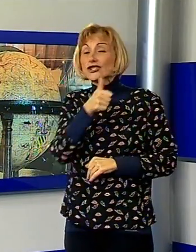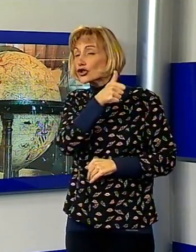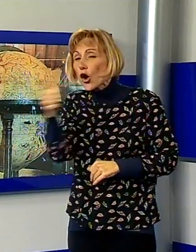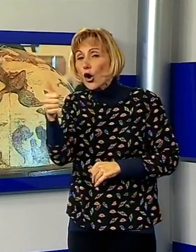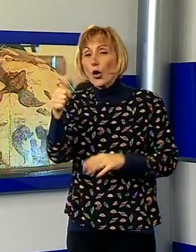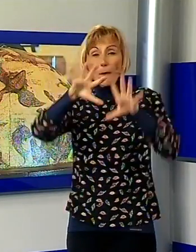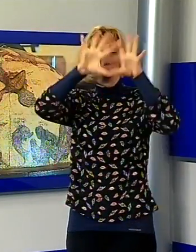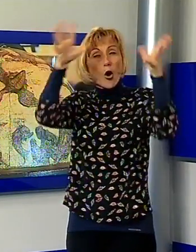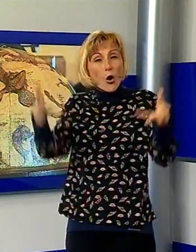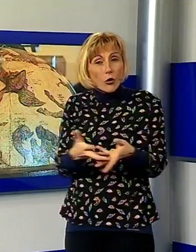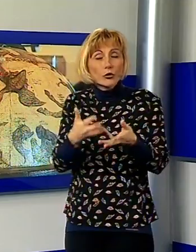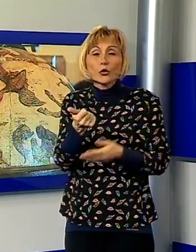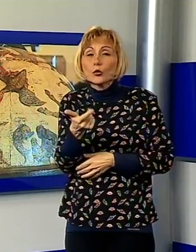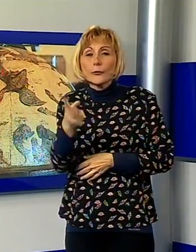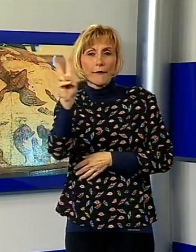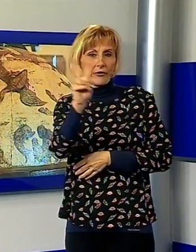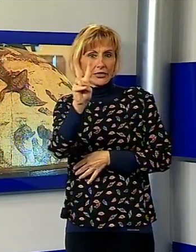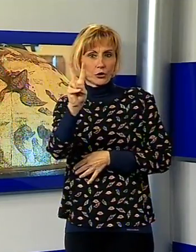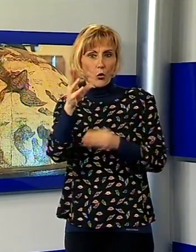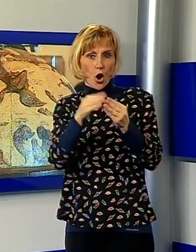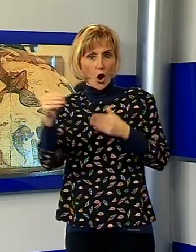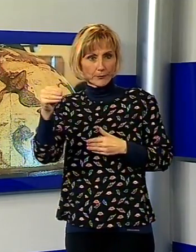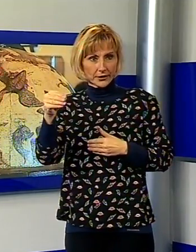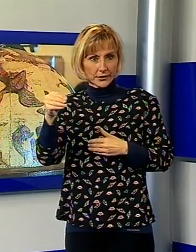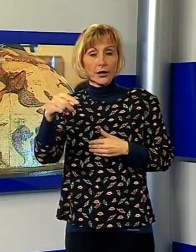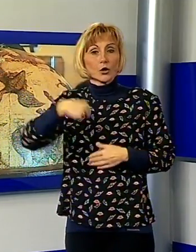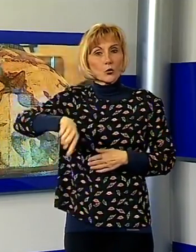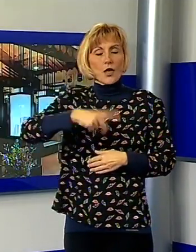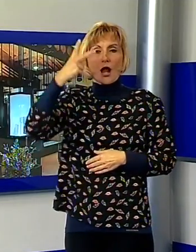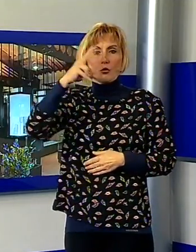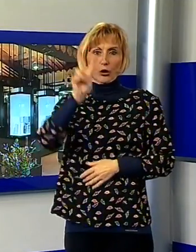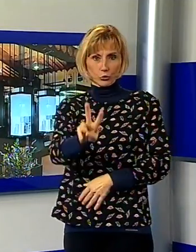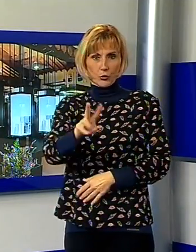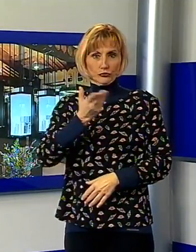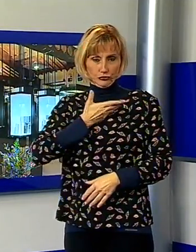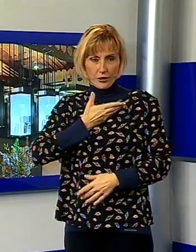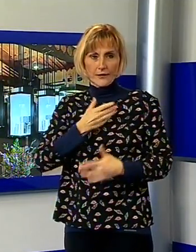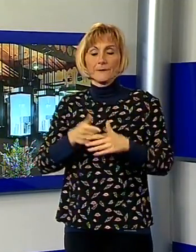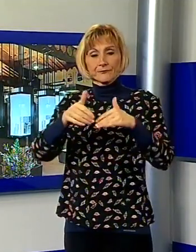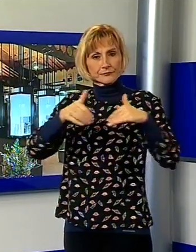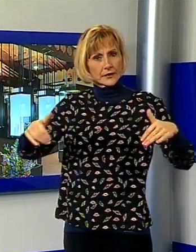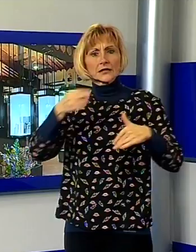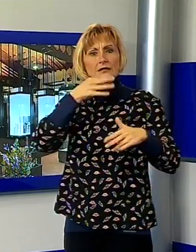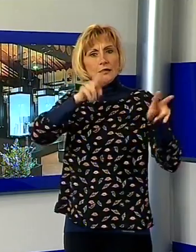in tutto il mondo. La mostra è visitabile negli orari di apertura del Museo della Zecca fino al 27 marzo.